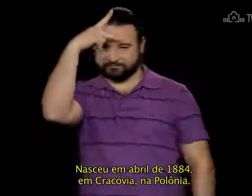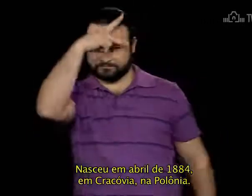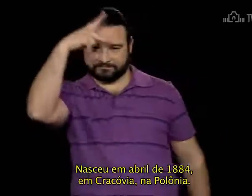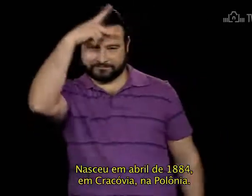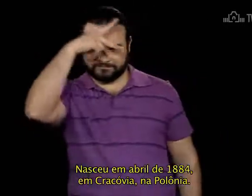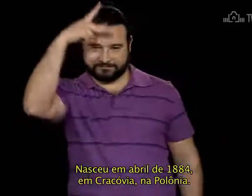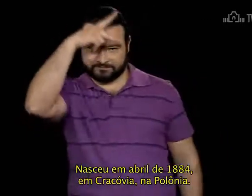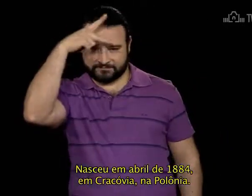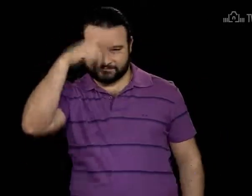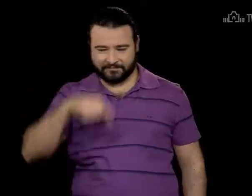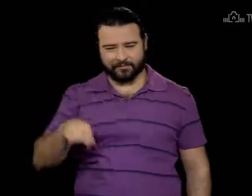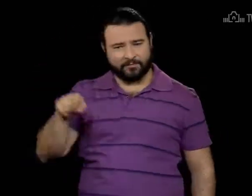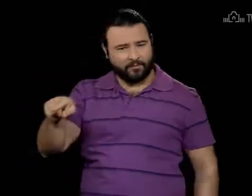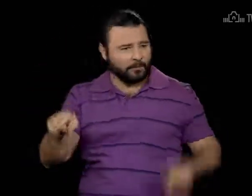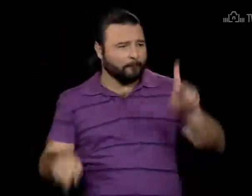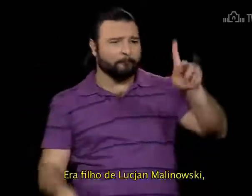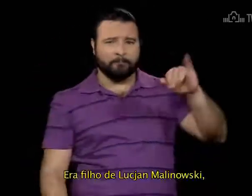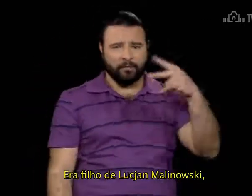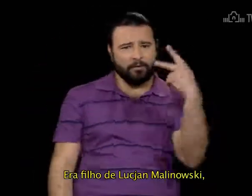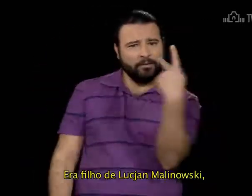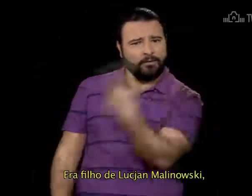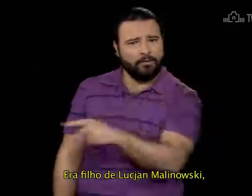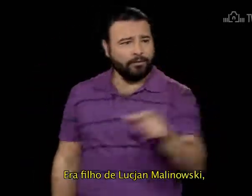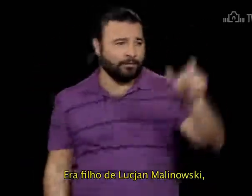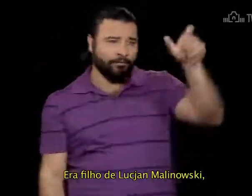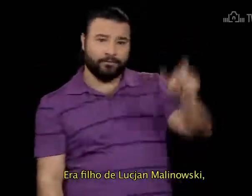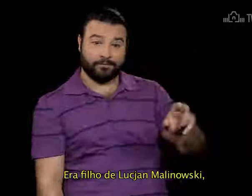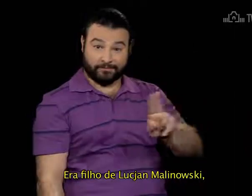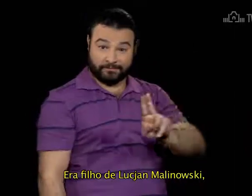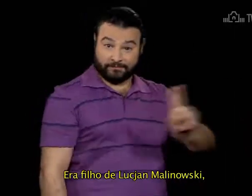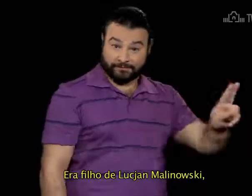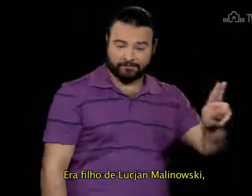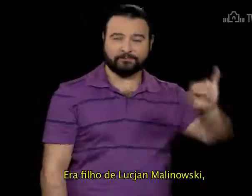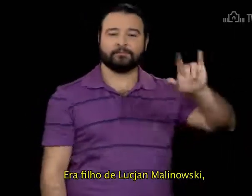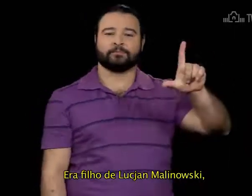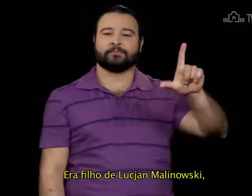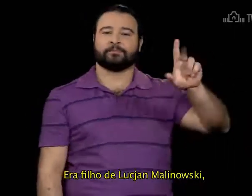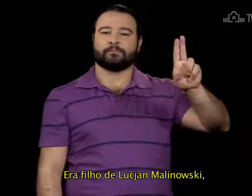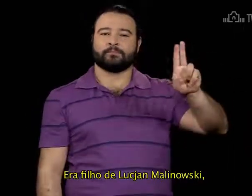Era filho de Lucian